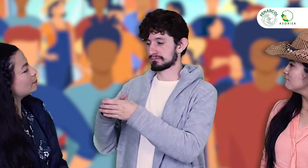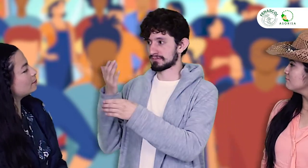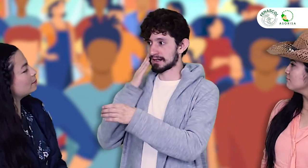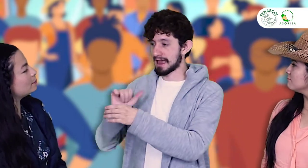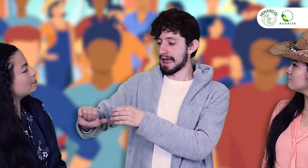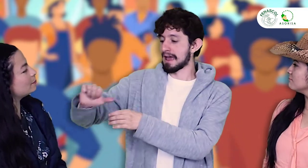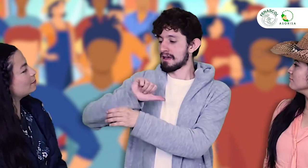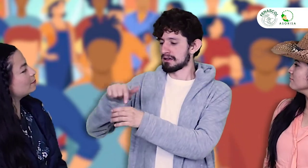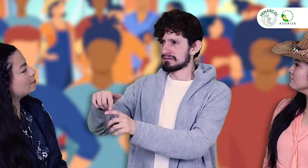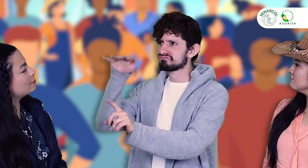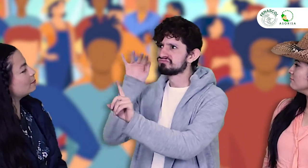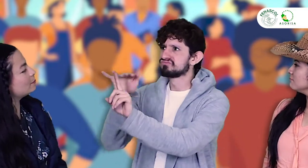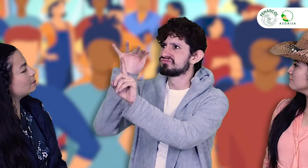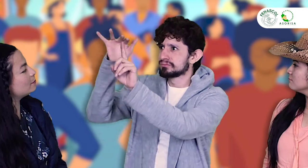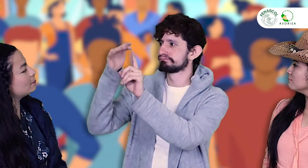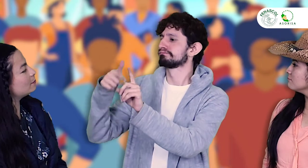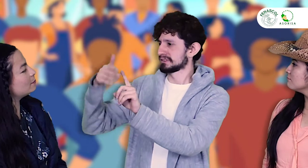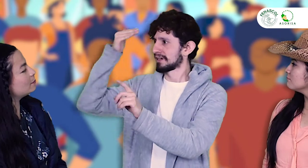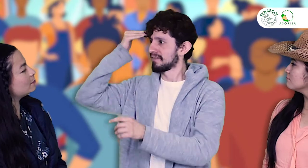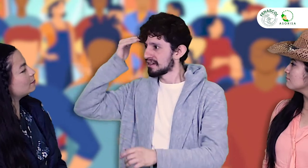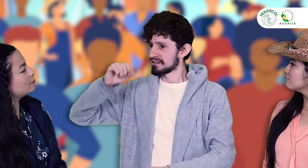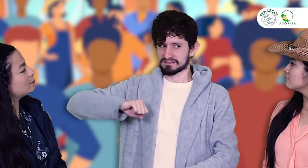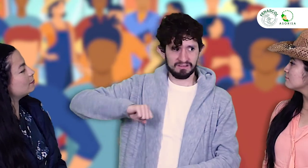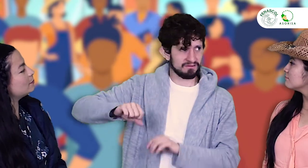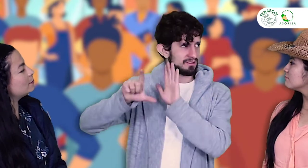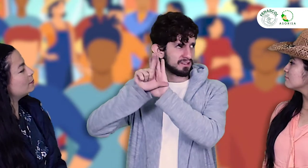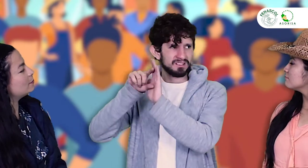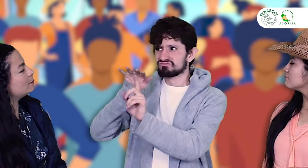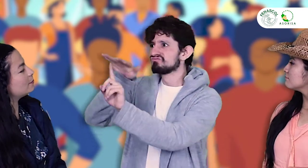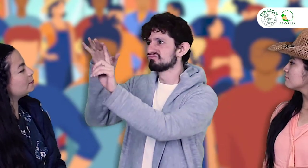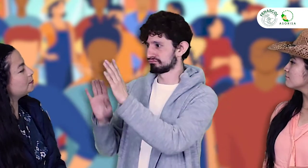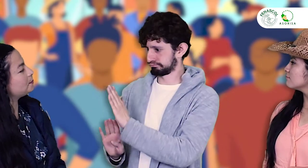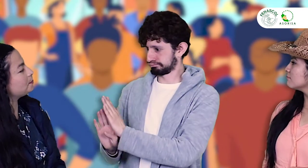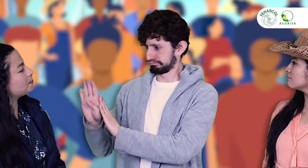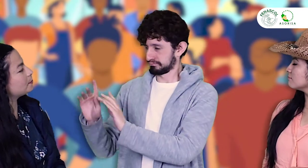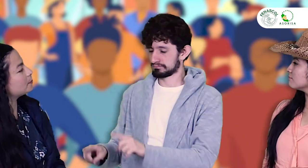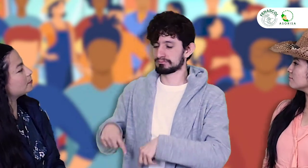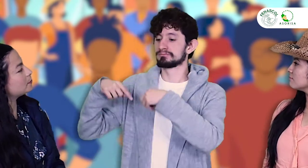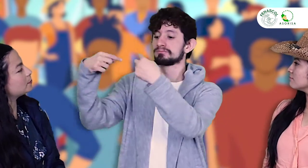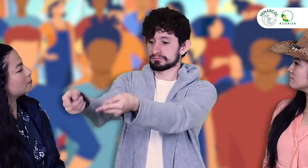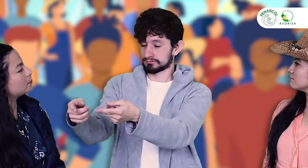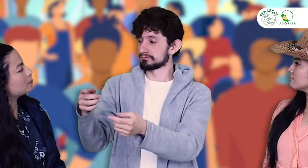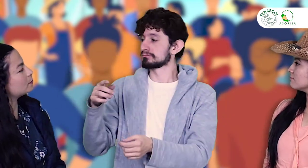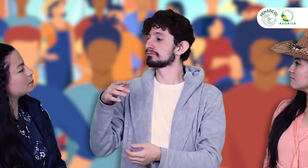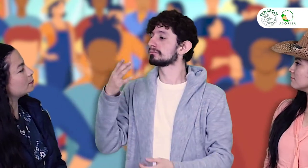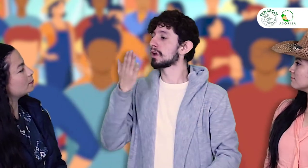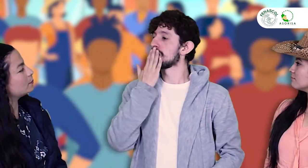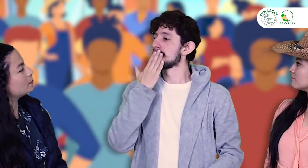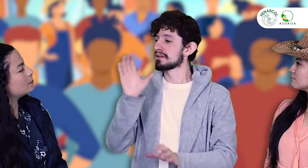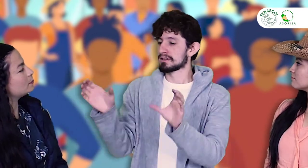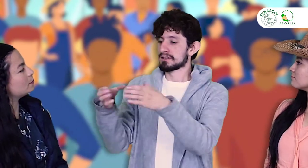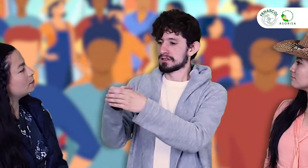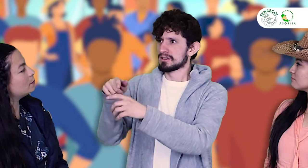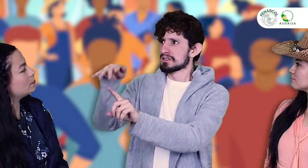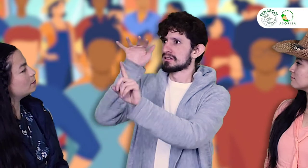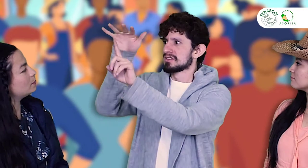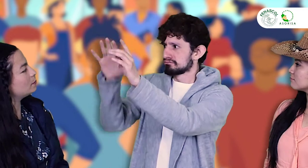movimiento de mujeres, saben de derechos, están empoderadas y han crecido a razón de su incidencia. Igual pasa con las comunidades indígenas